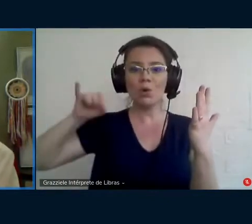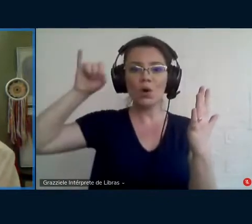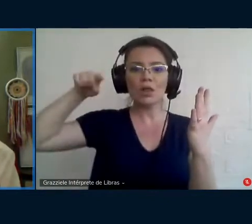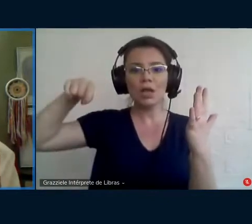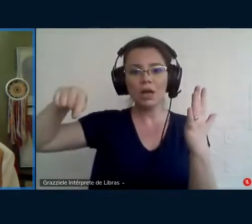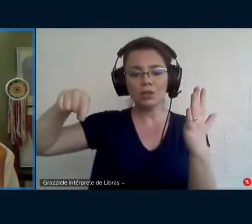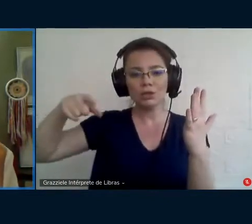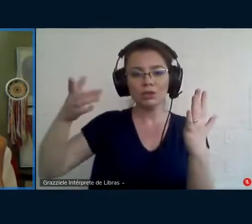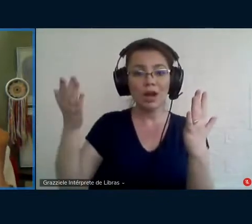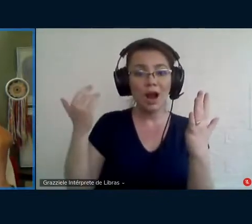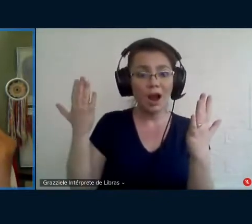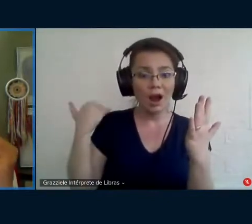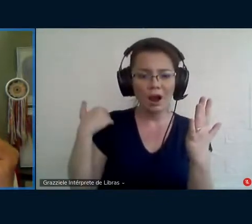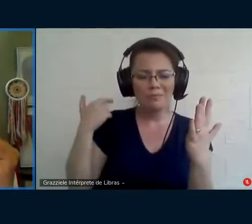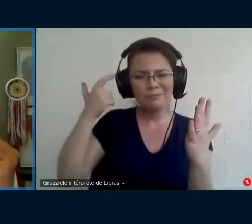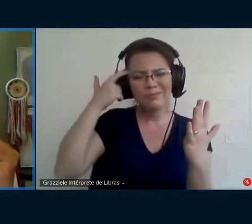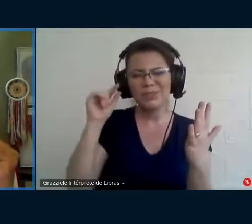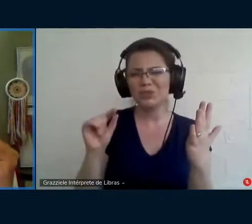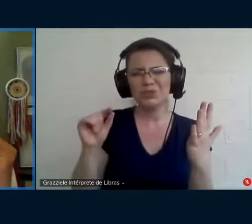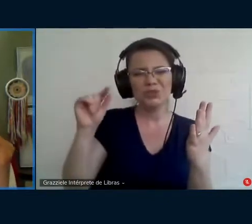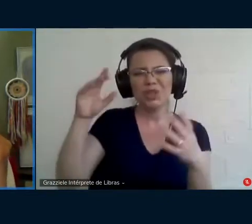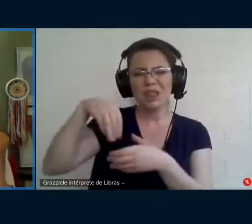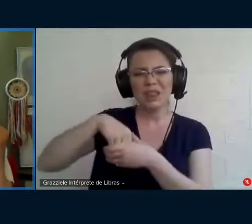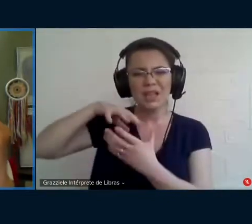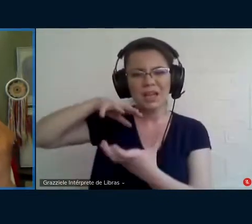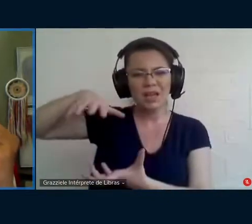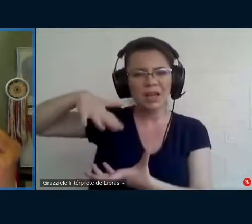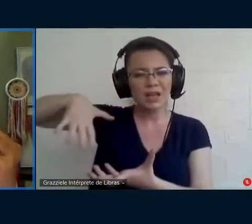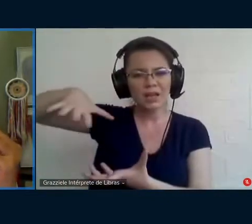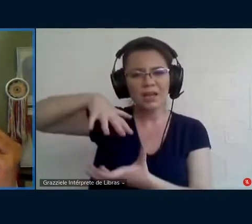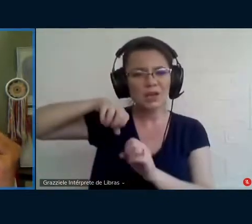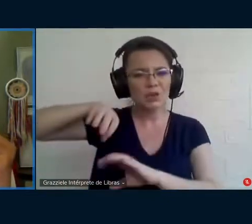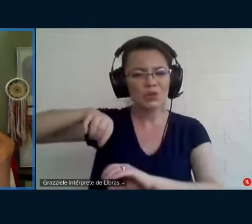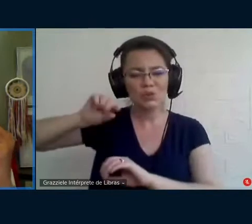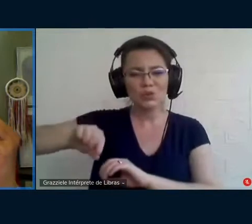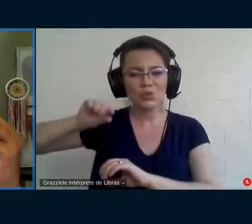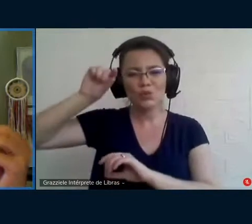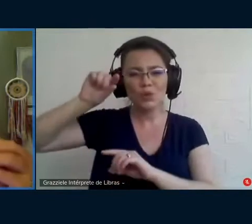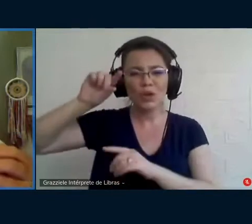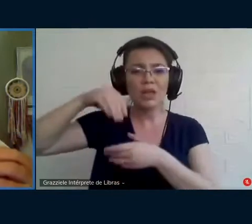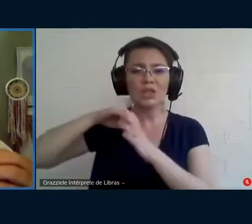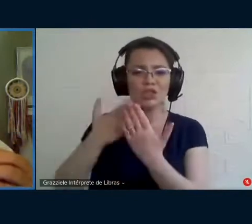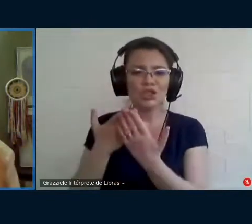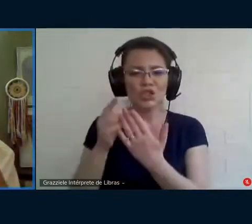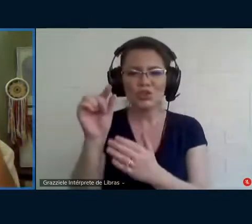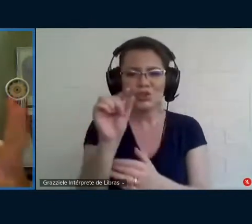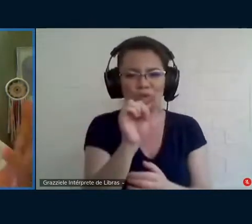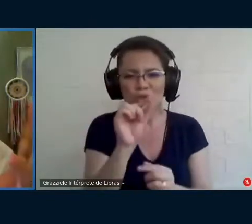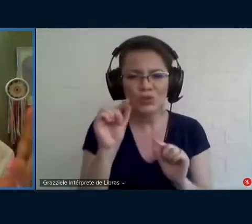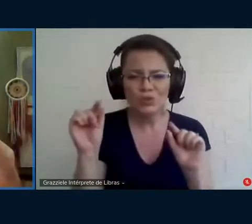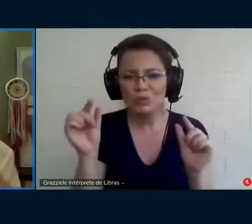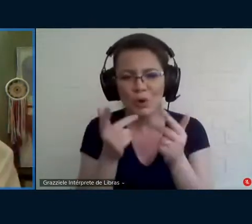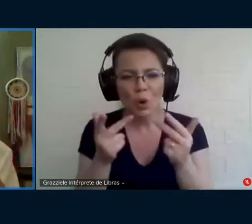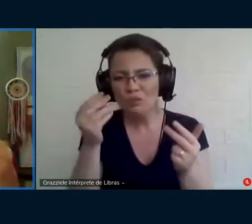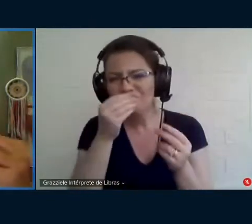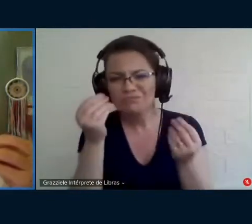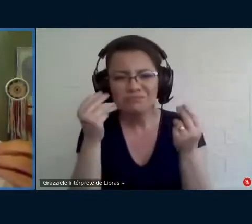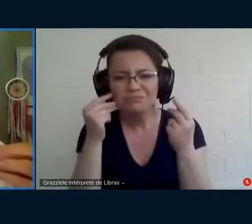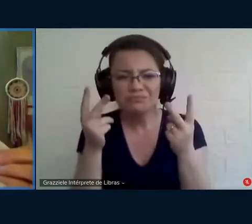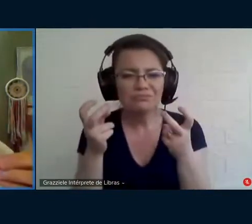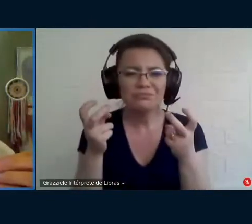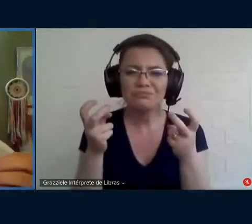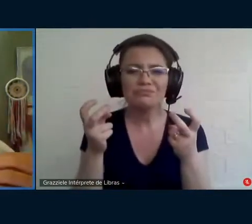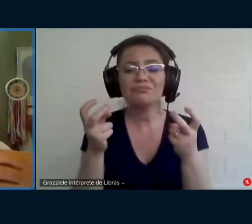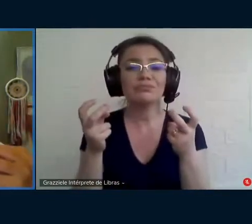inicialmente parecia ser um detalhe dentro da educação, dentro da escola, dentro das disciplinas, dentro do